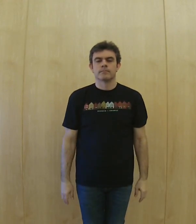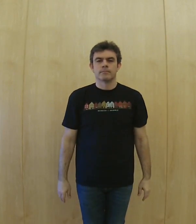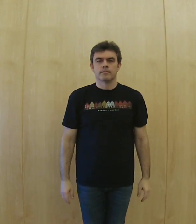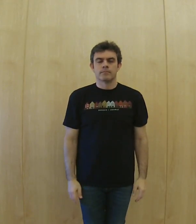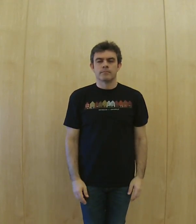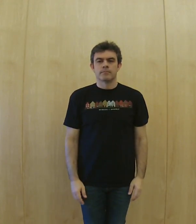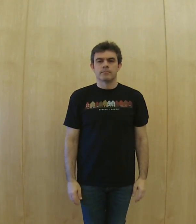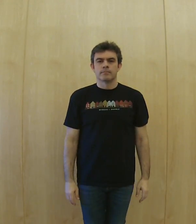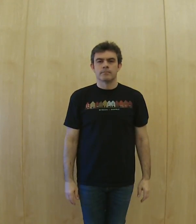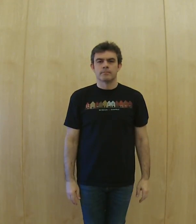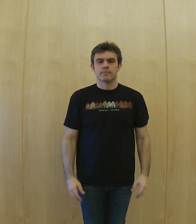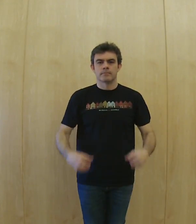corazón roto intent,